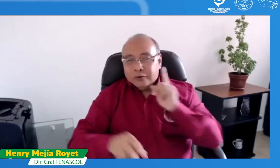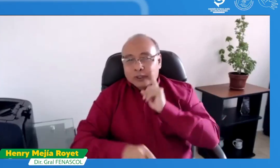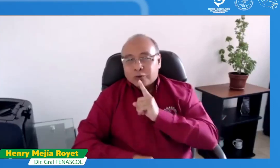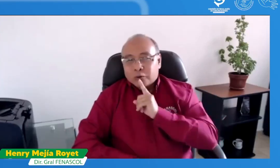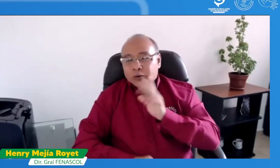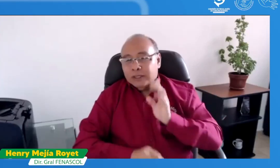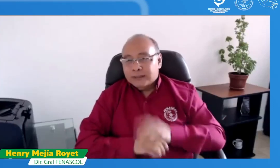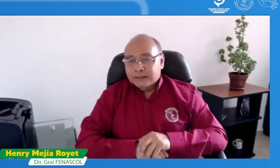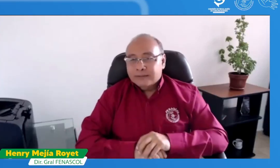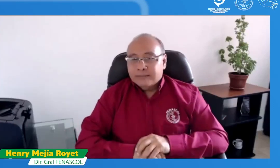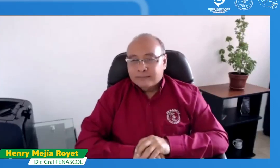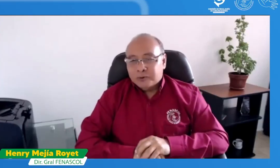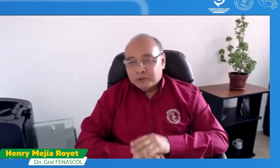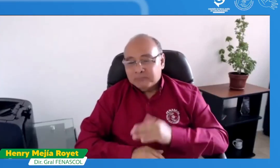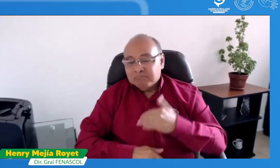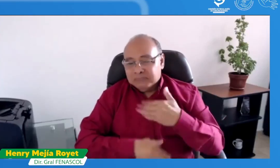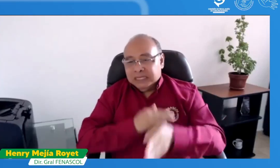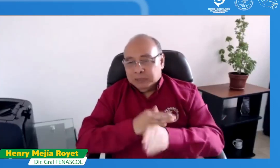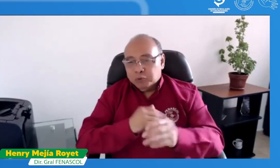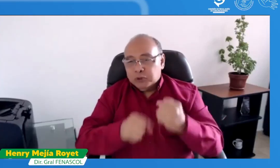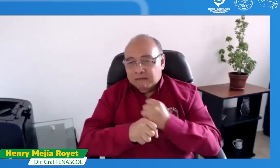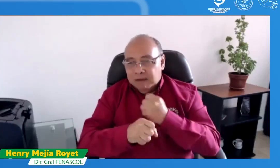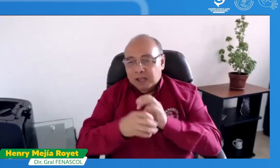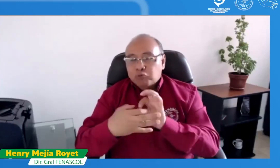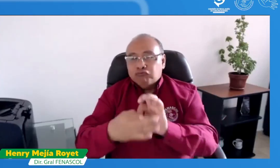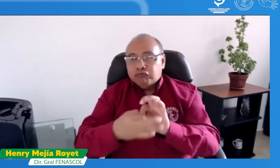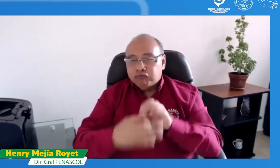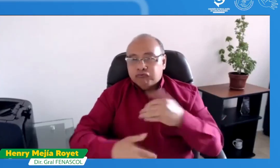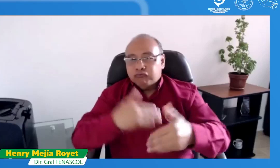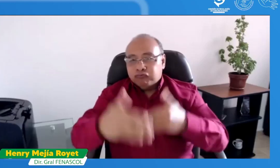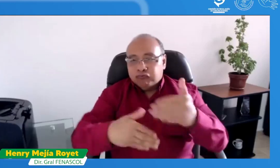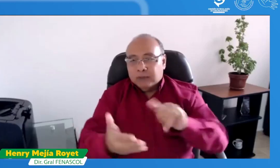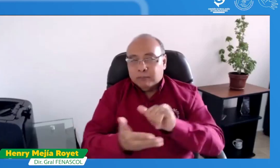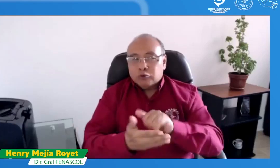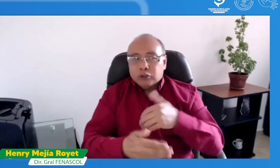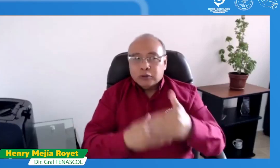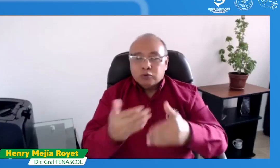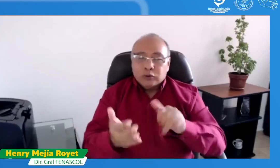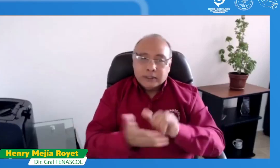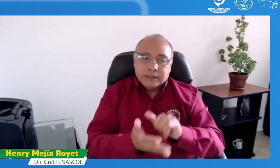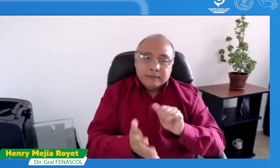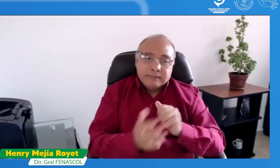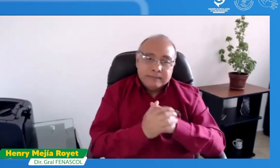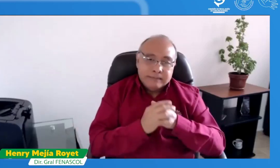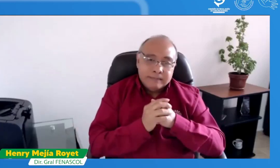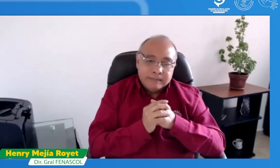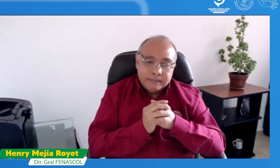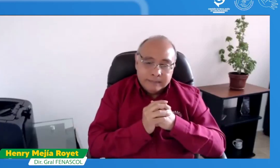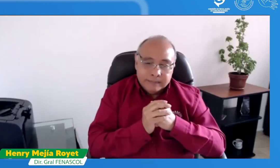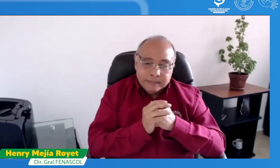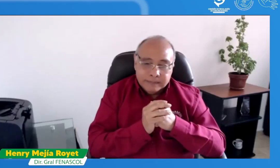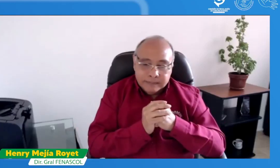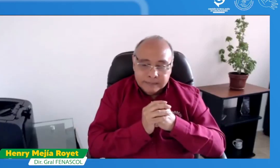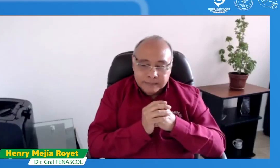necesitamos accesibilidad para las personas sordas entonces vamos a seguir trabajando mancomunadamente en este